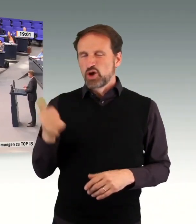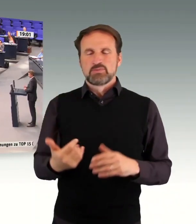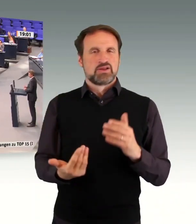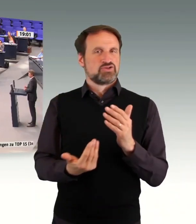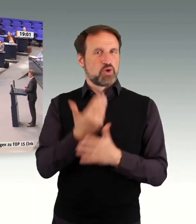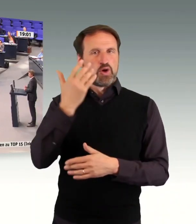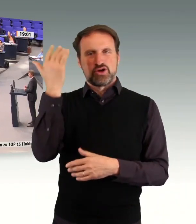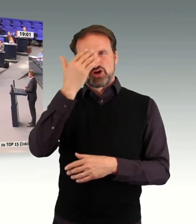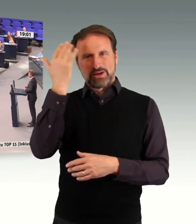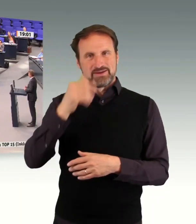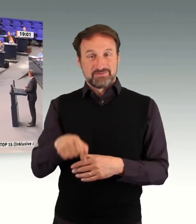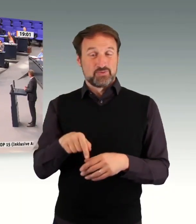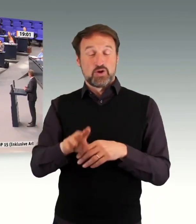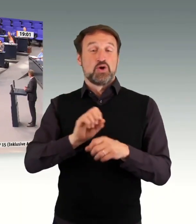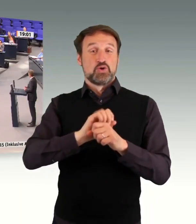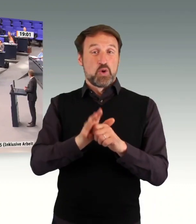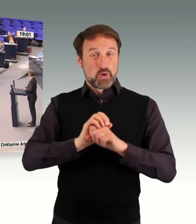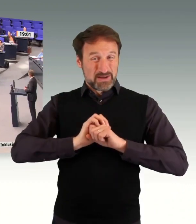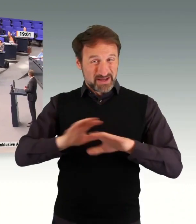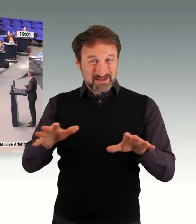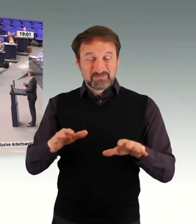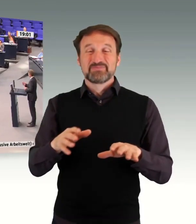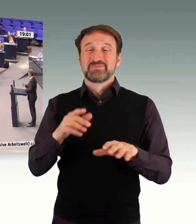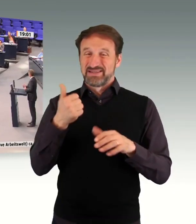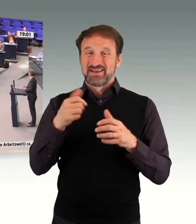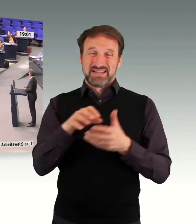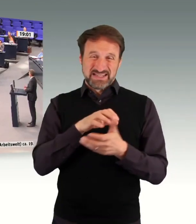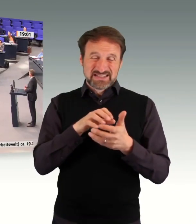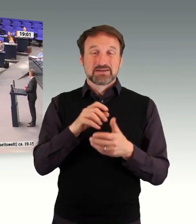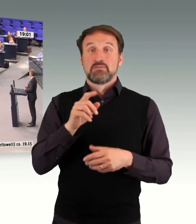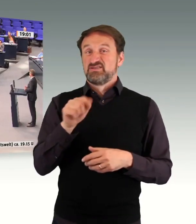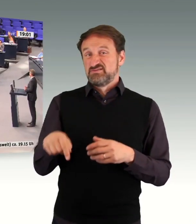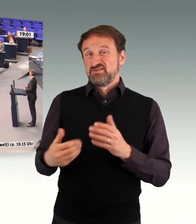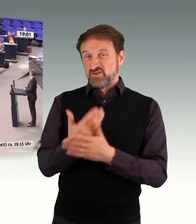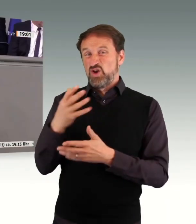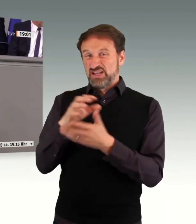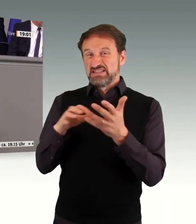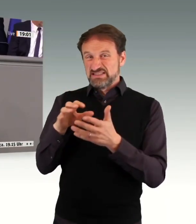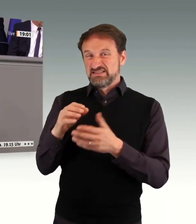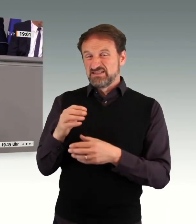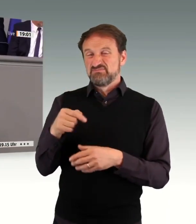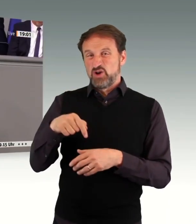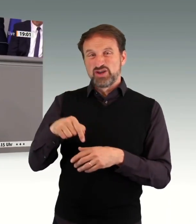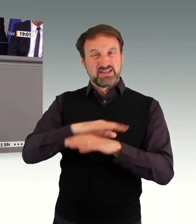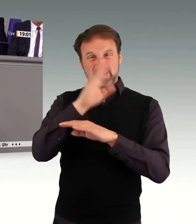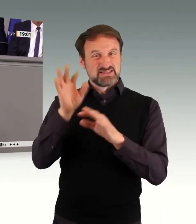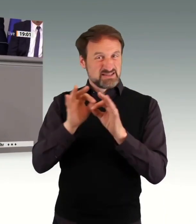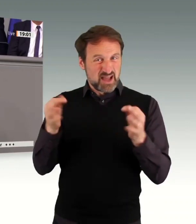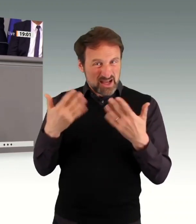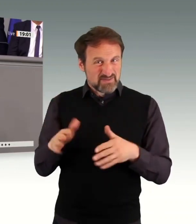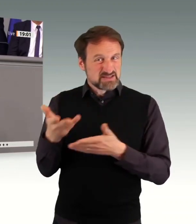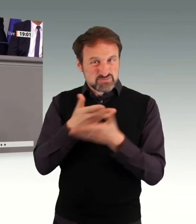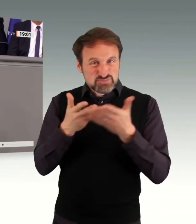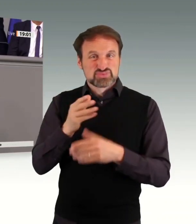aktuell eine weitere Krise, mit der wir uns heute den ganzen Tag hier befasst haben, auch in der nächsten Woche befassen werden. Auch da haben wir